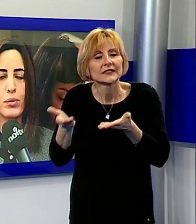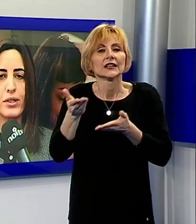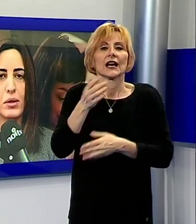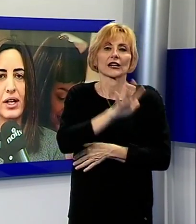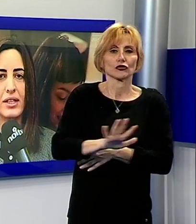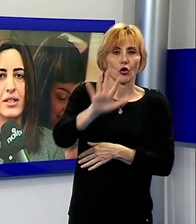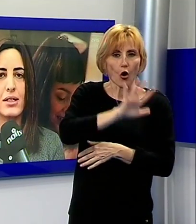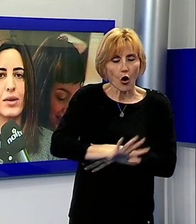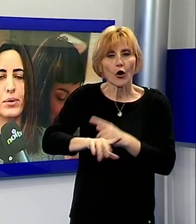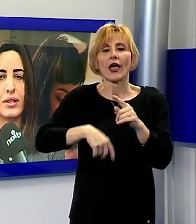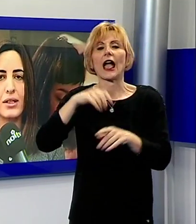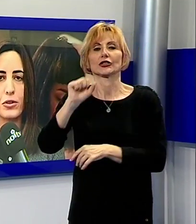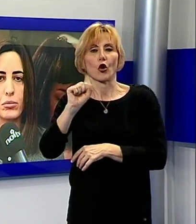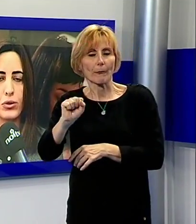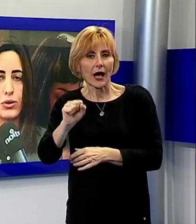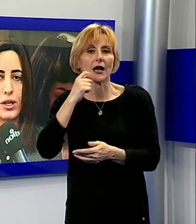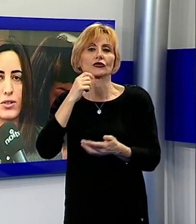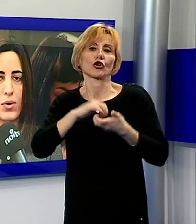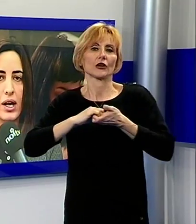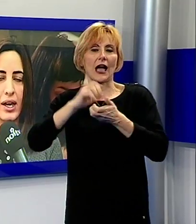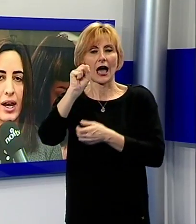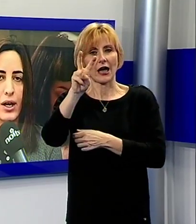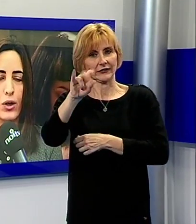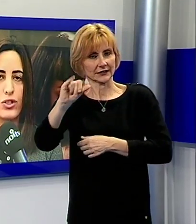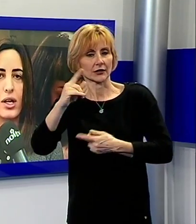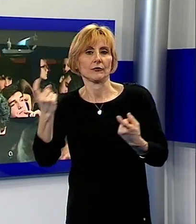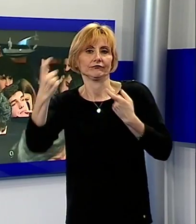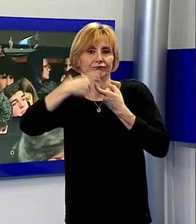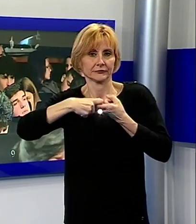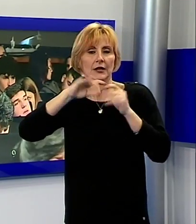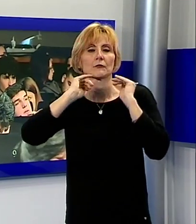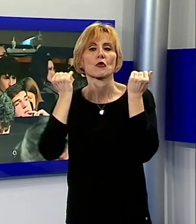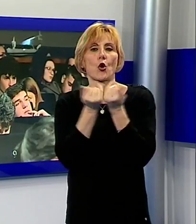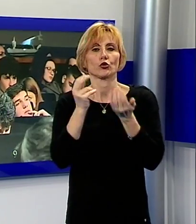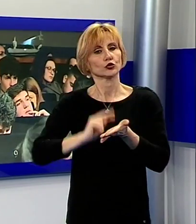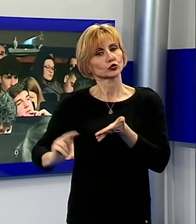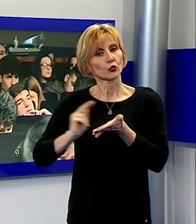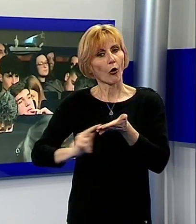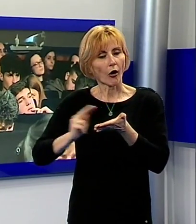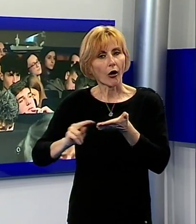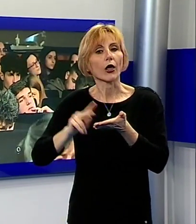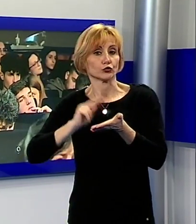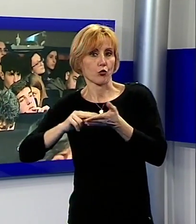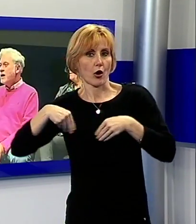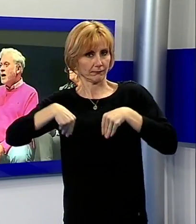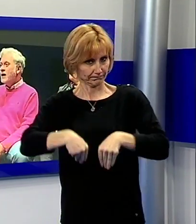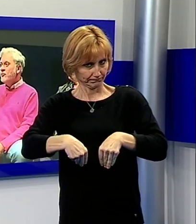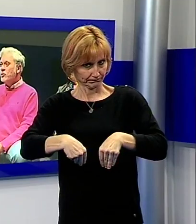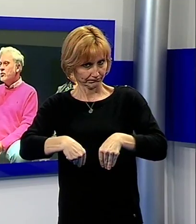Pascio, con cui portiamo avanti iniziative importanti con il mondo della scuola che anche oggi ha partecipato a questa iniziativa.